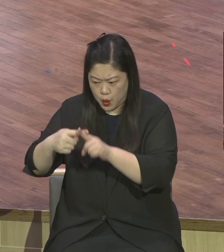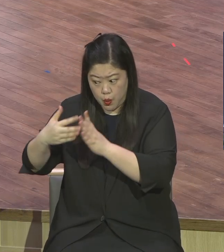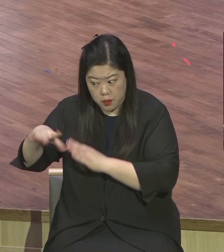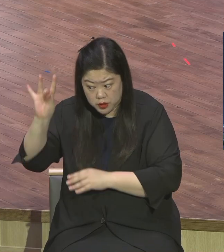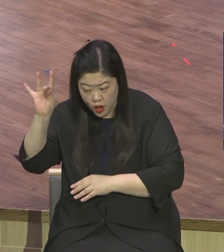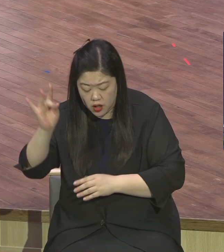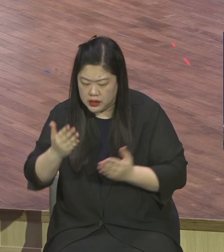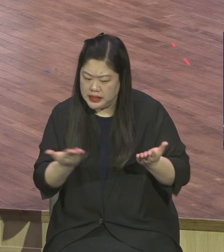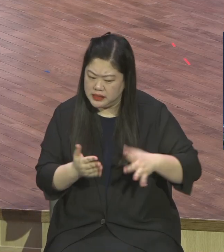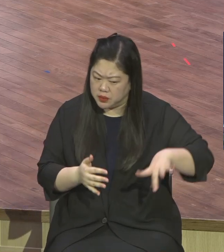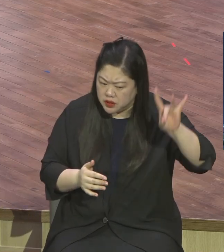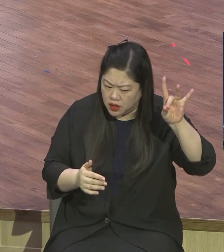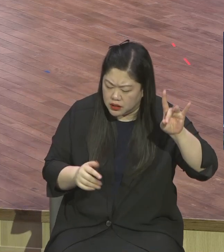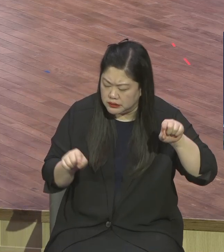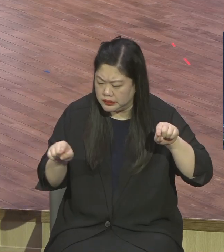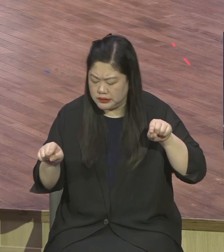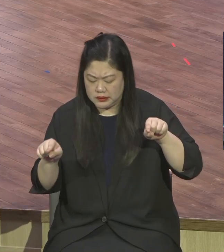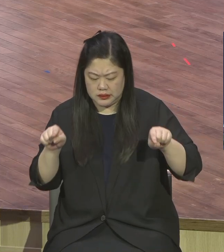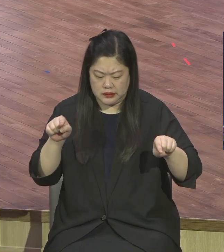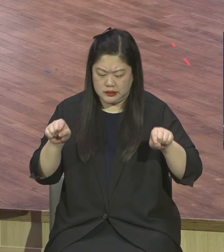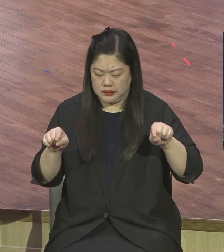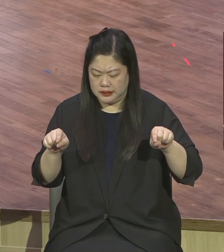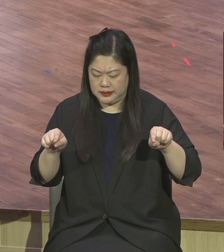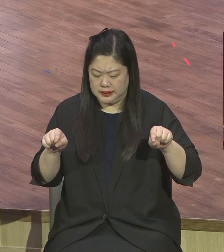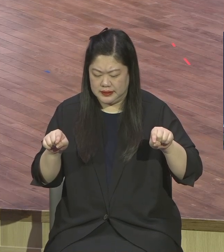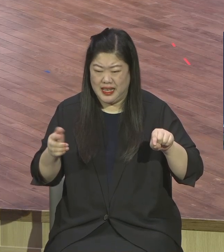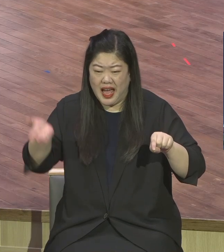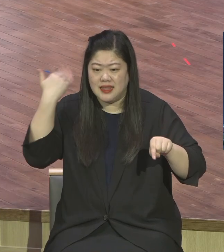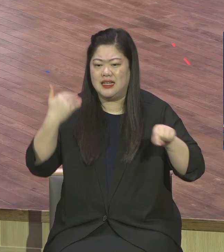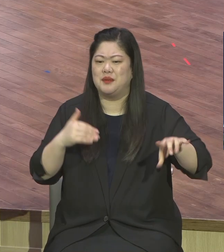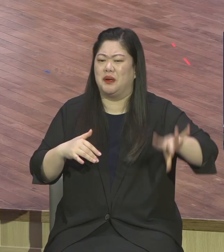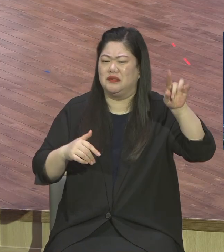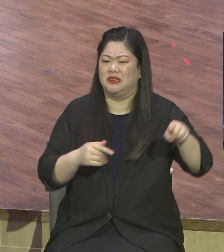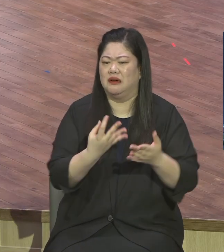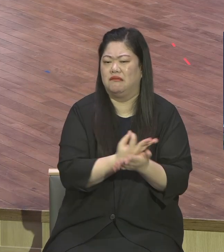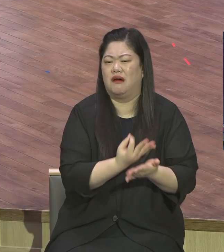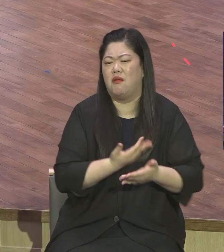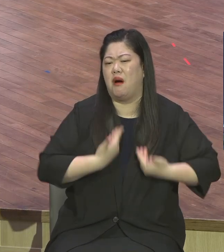바뀌어버리니까 그때부터 이상하지요 하나님 돈 걱정 안하냐 이거